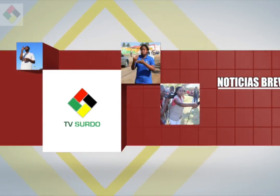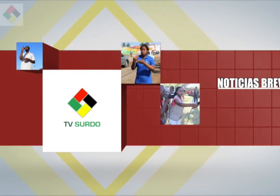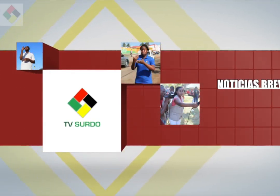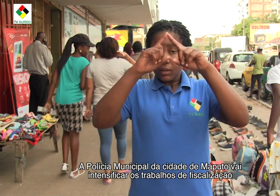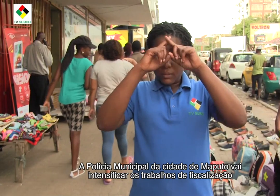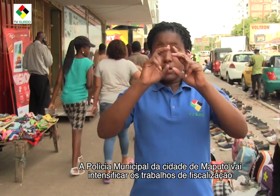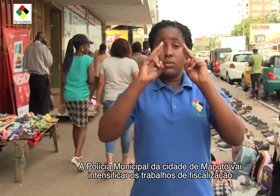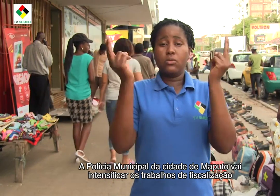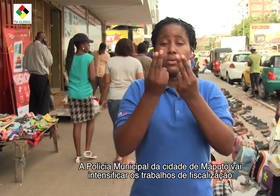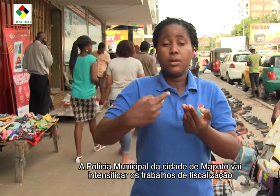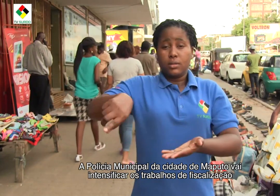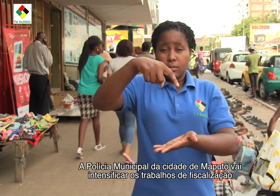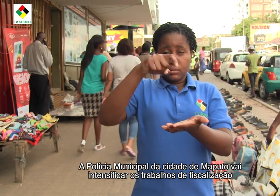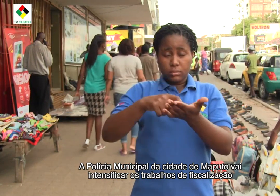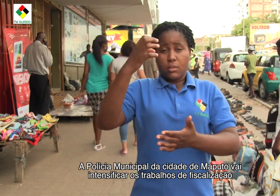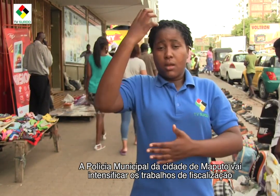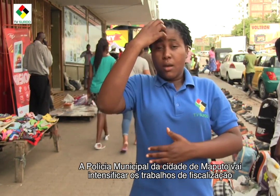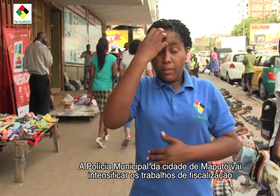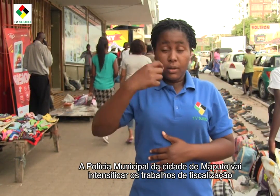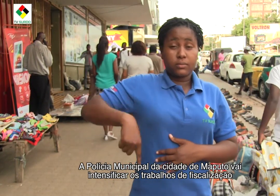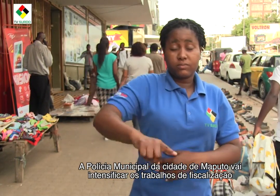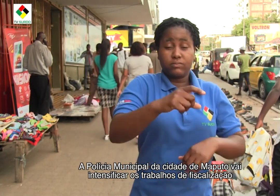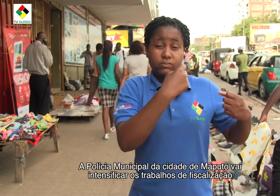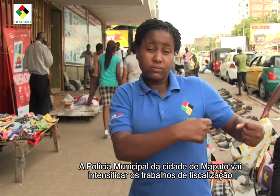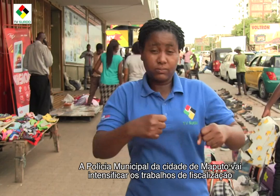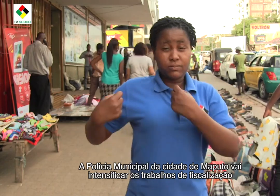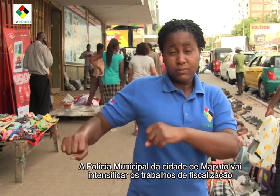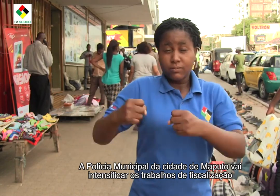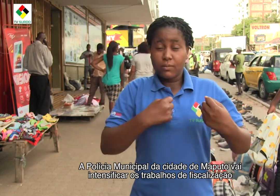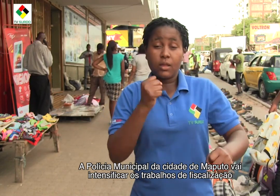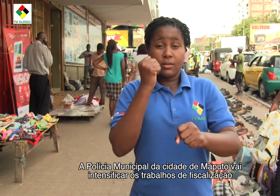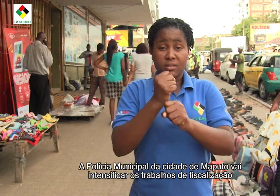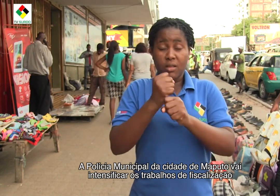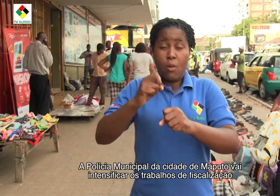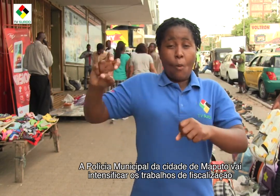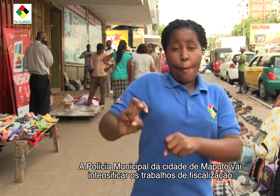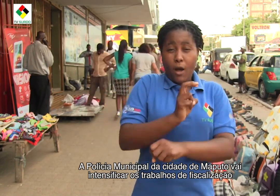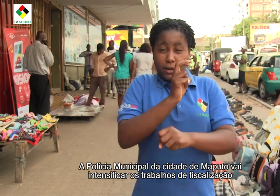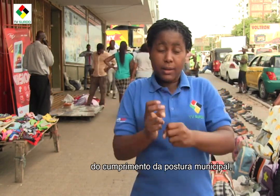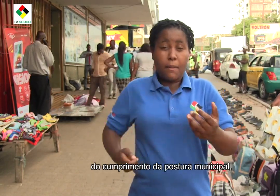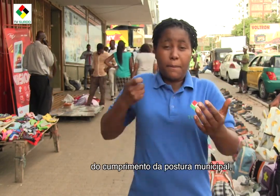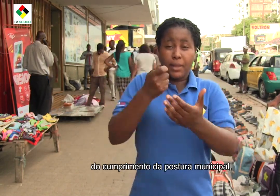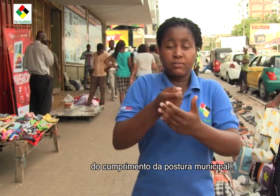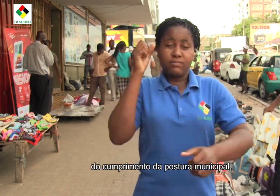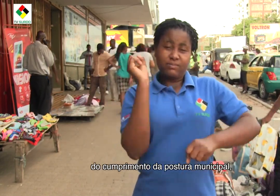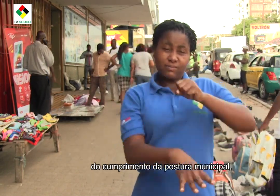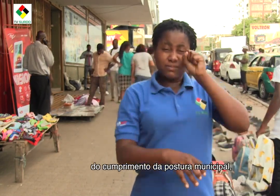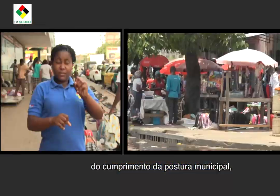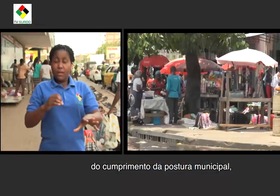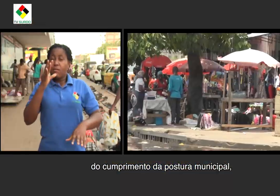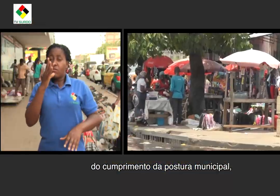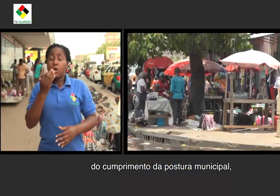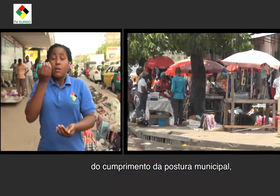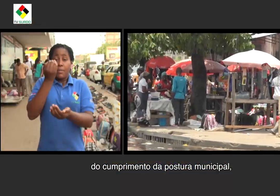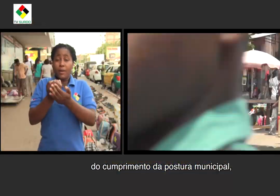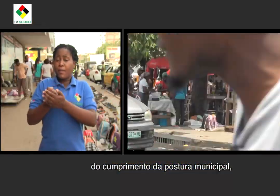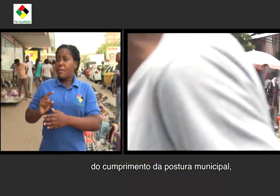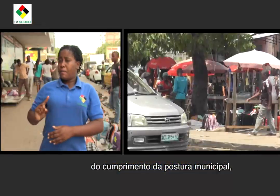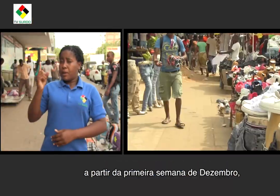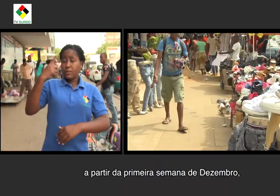A Polícia Municipal da cidade de Maputo vai intensificar os trabalhos de fiscalização do cumprimento da postura municipal a